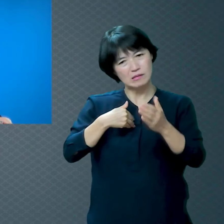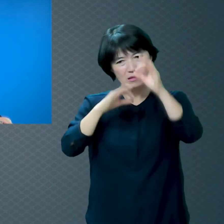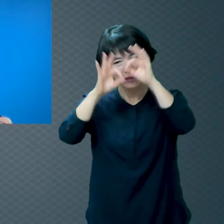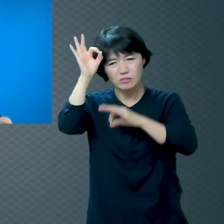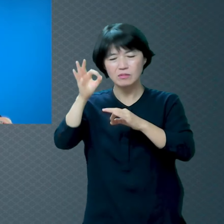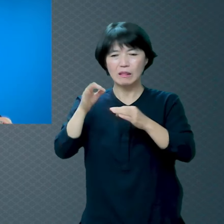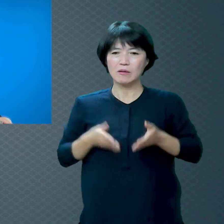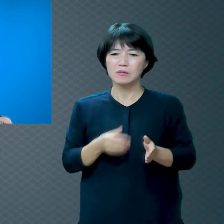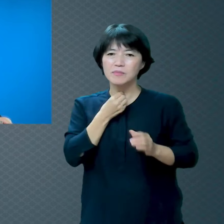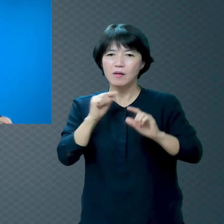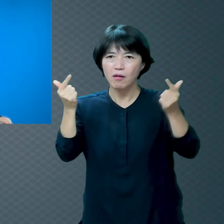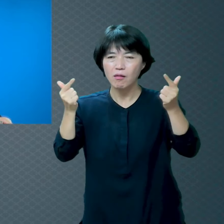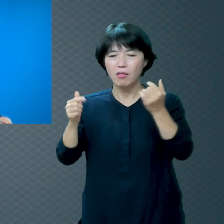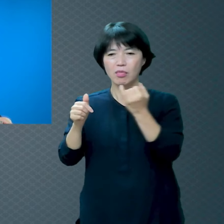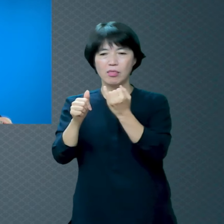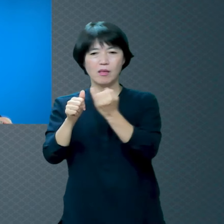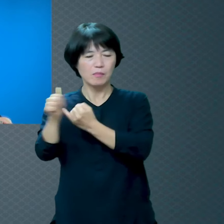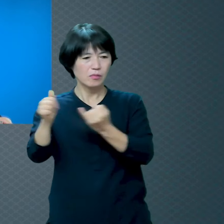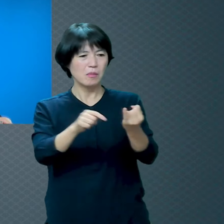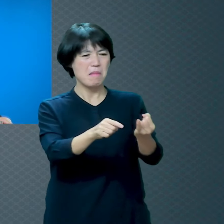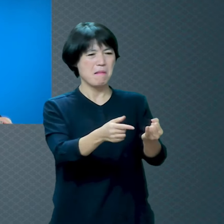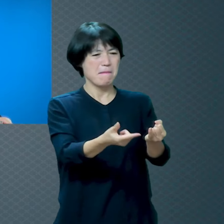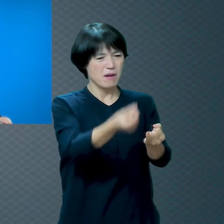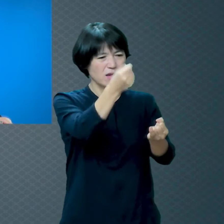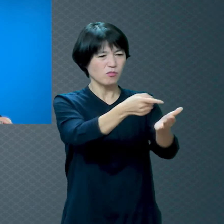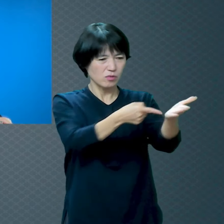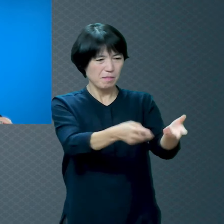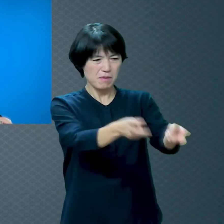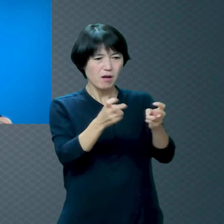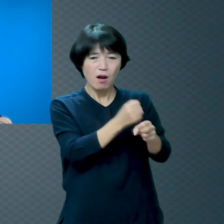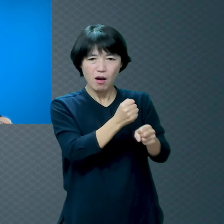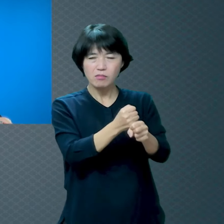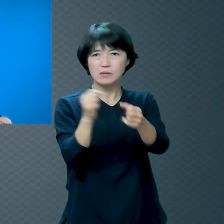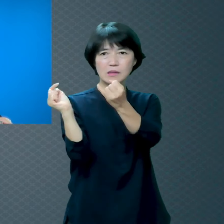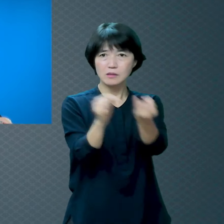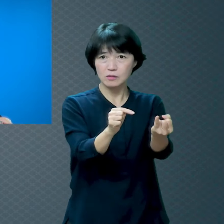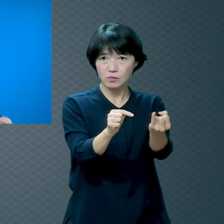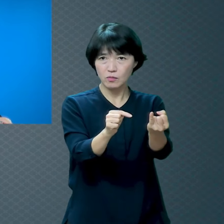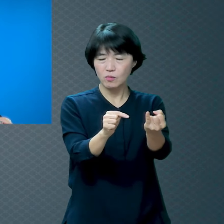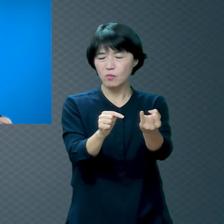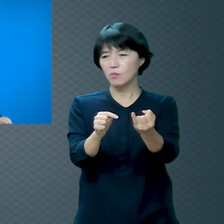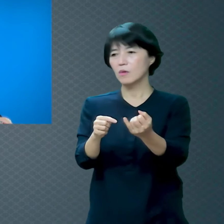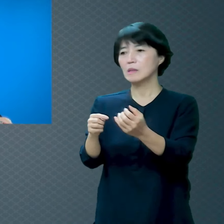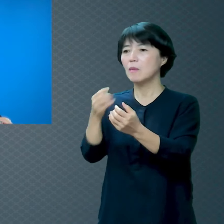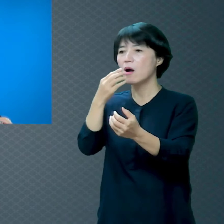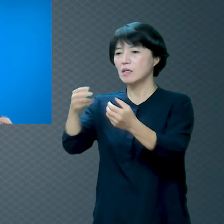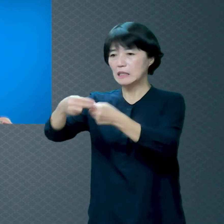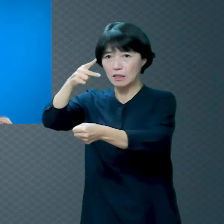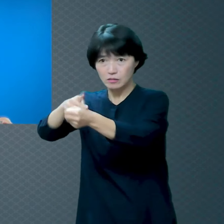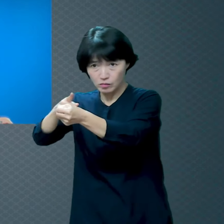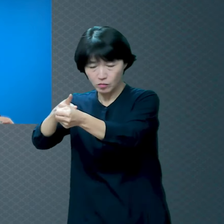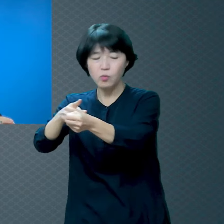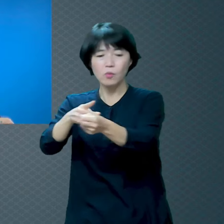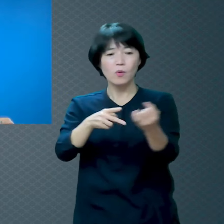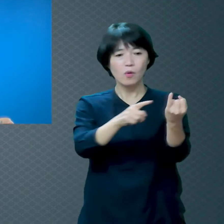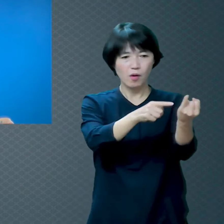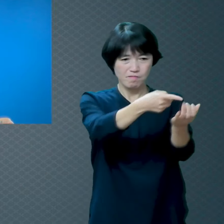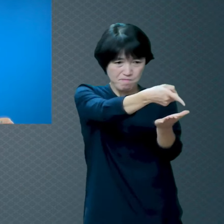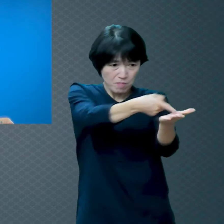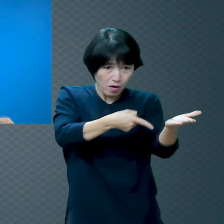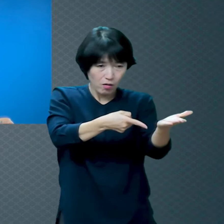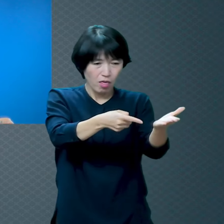수술해 줍니다 다 한 가지 죄에 걸리는 거예요 그 아이가 태어났으면